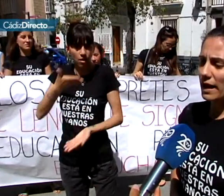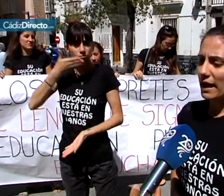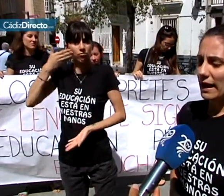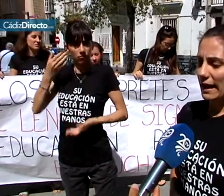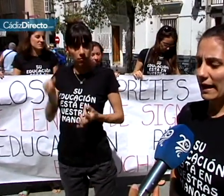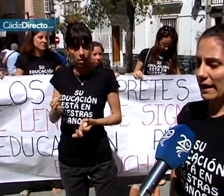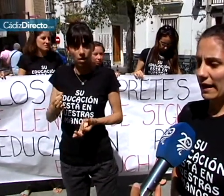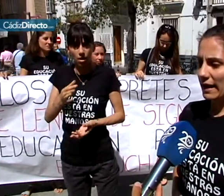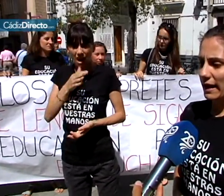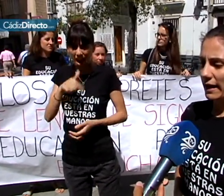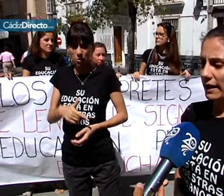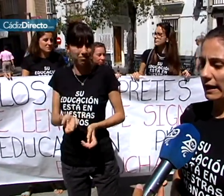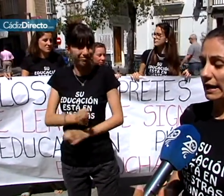mismo.